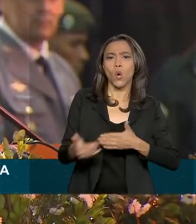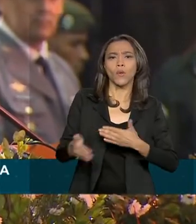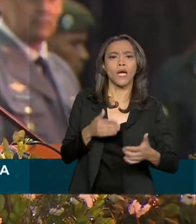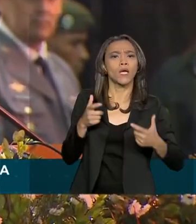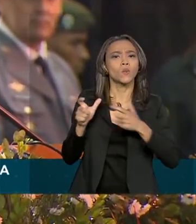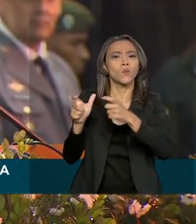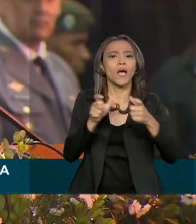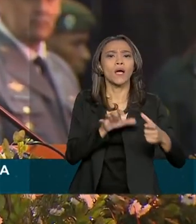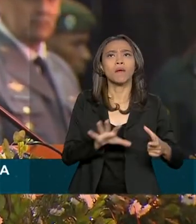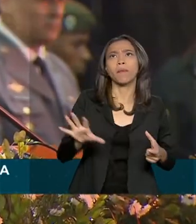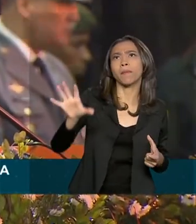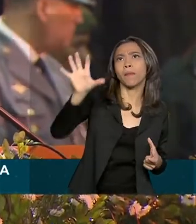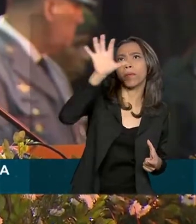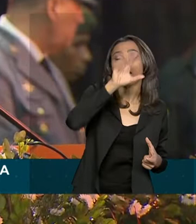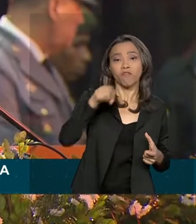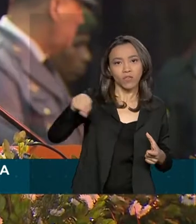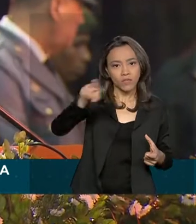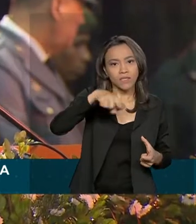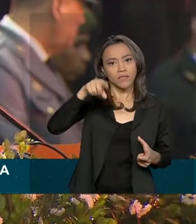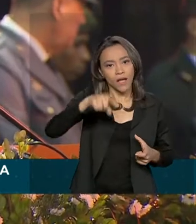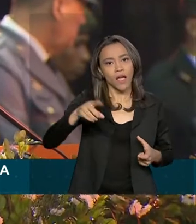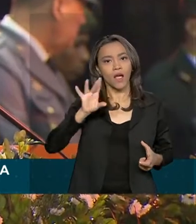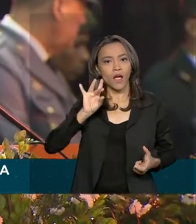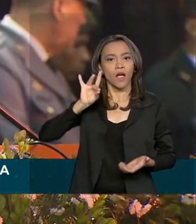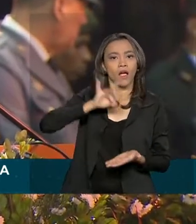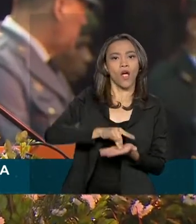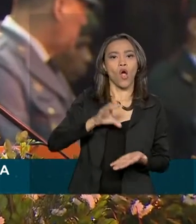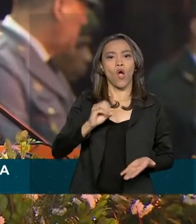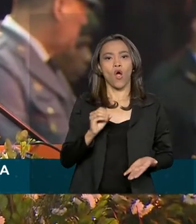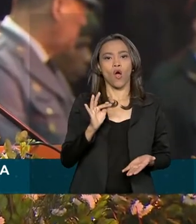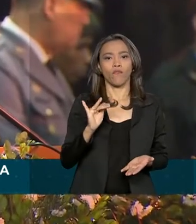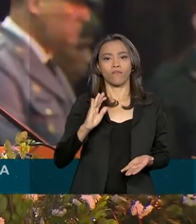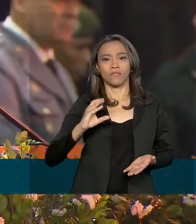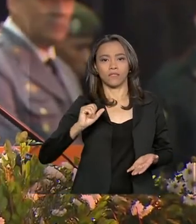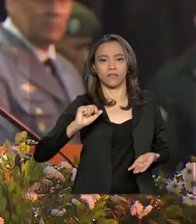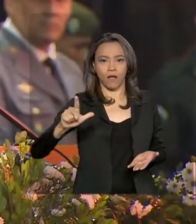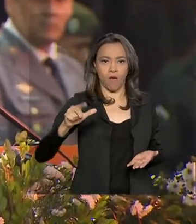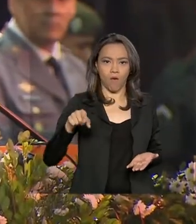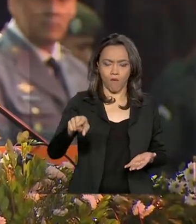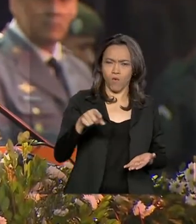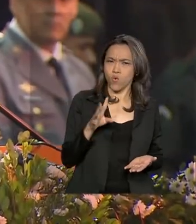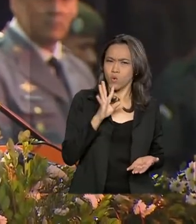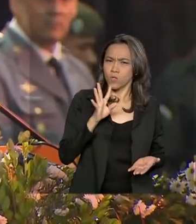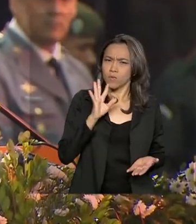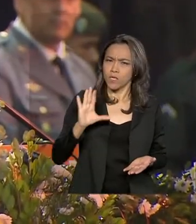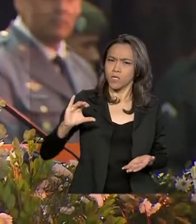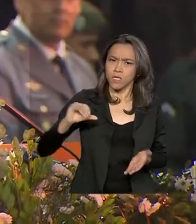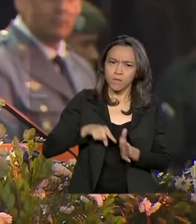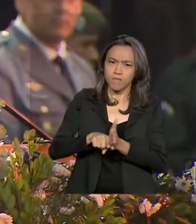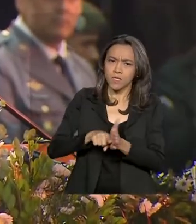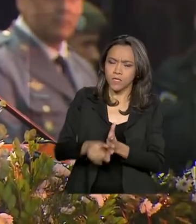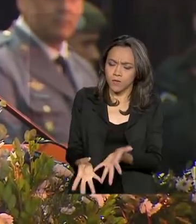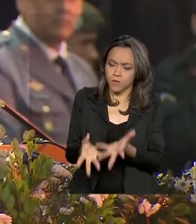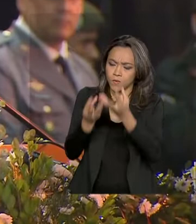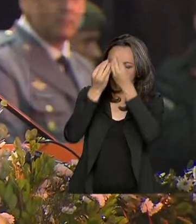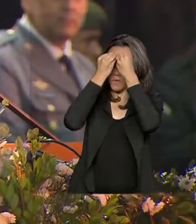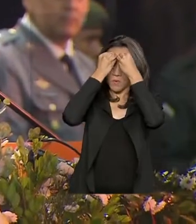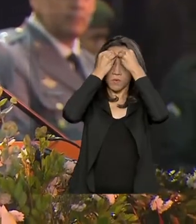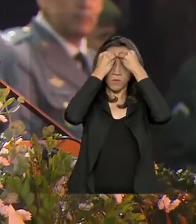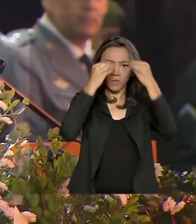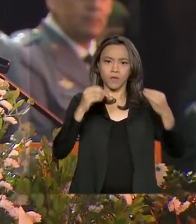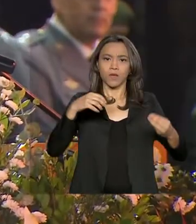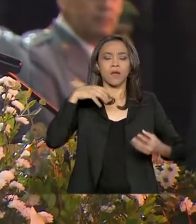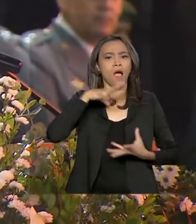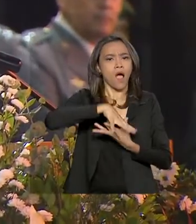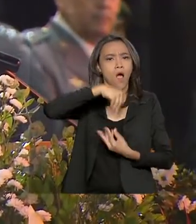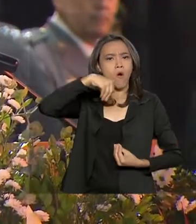a labutar, sereis oficiais engenheiros militares, dotados de sólida base de conhecimento científicos, com a alma marcada pela forja